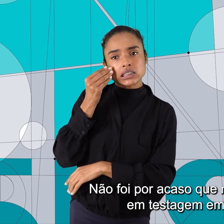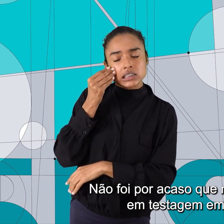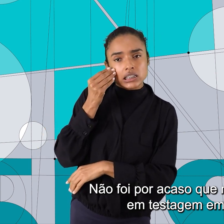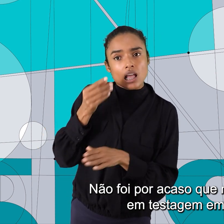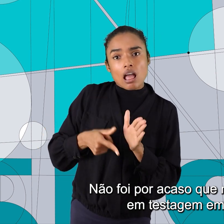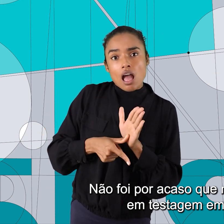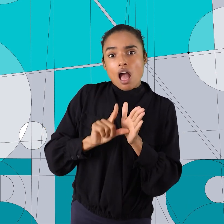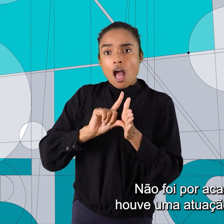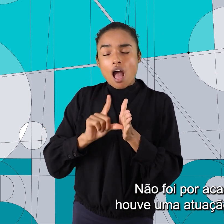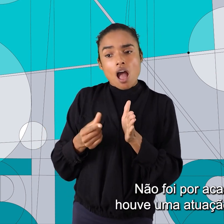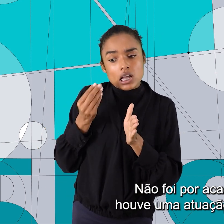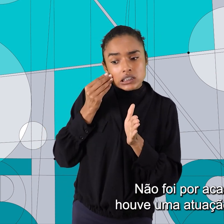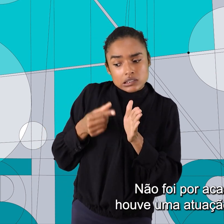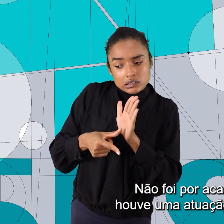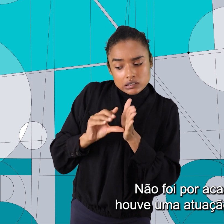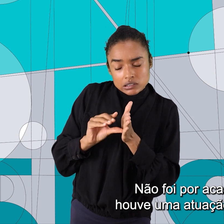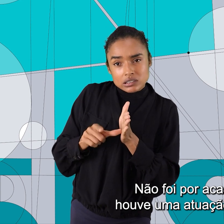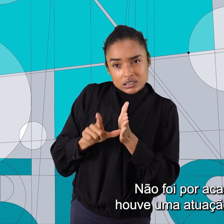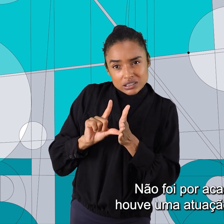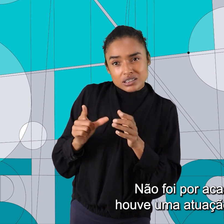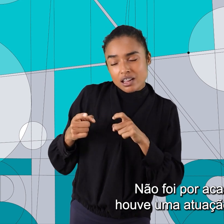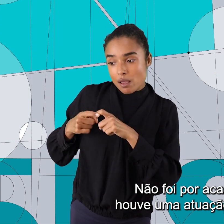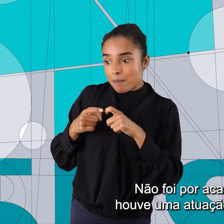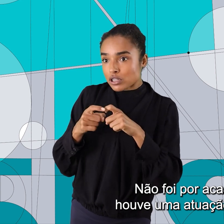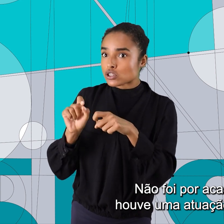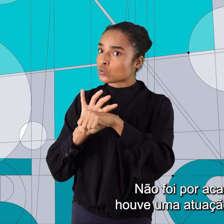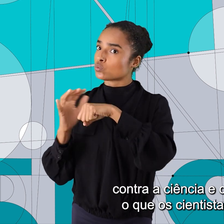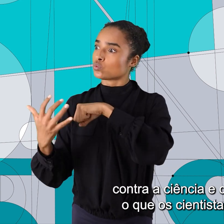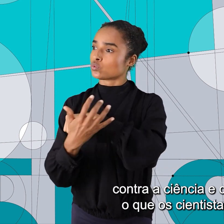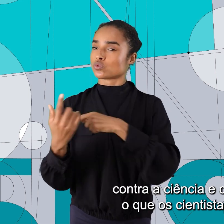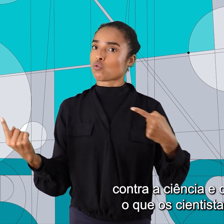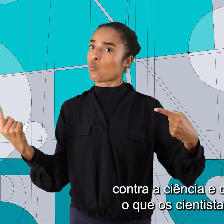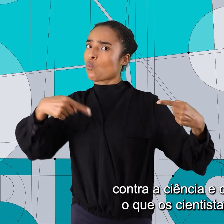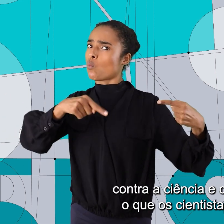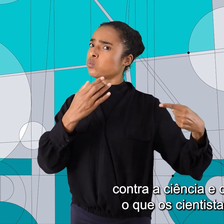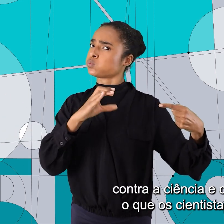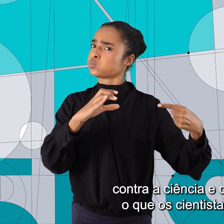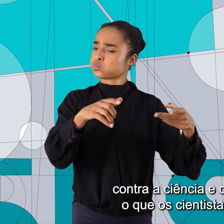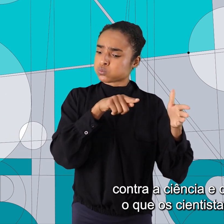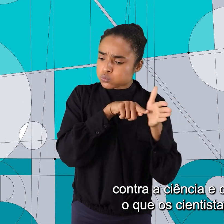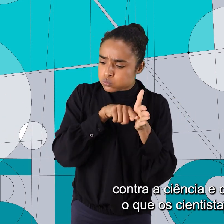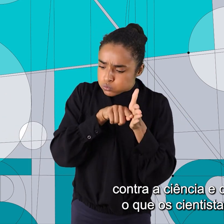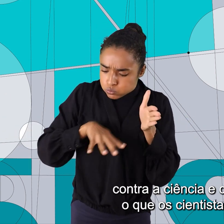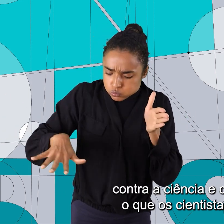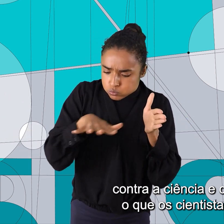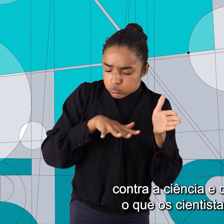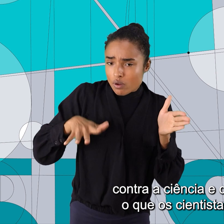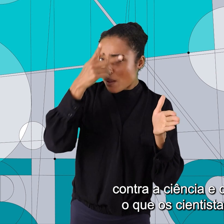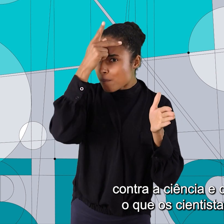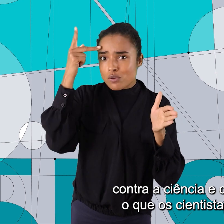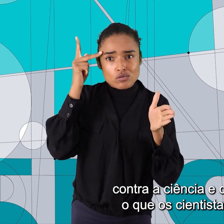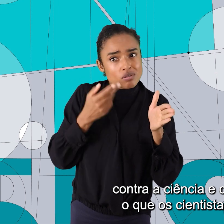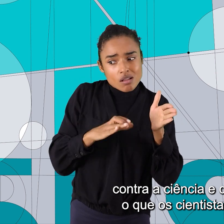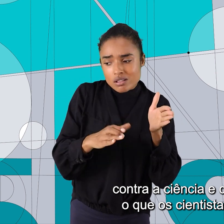em massa. Não foi por acaso que houve uma atuação tão forte contra a ciência e contra tudo o que os